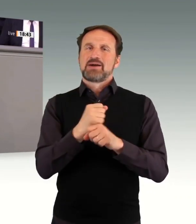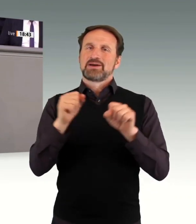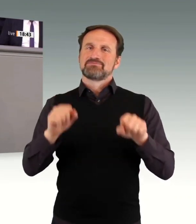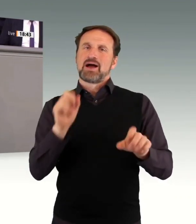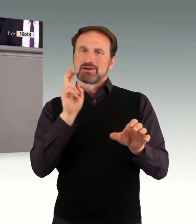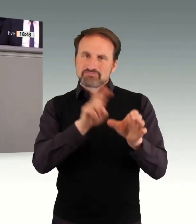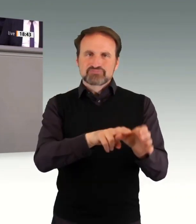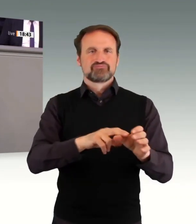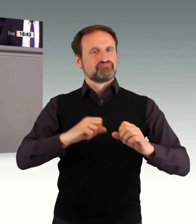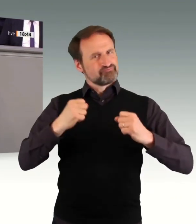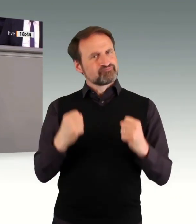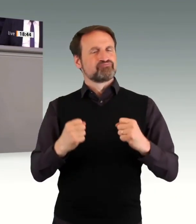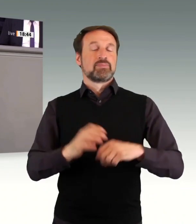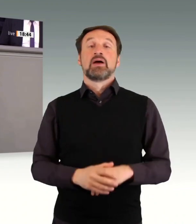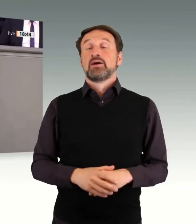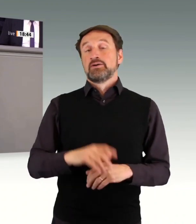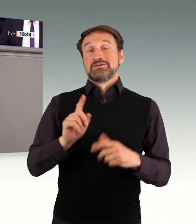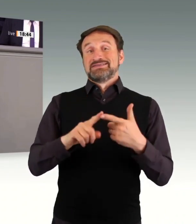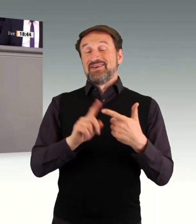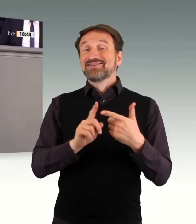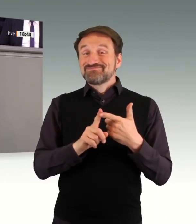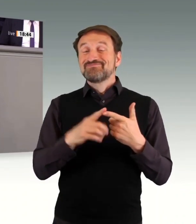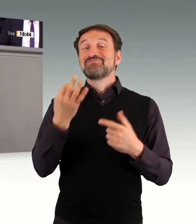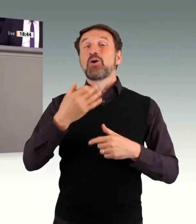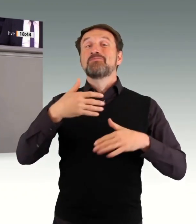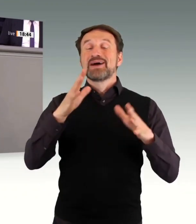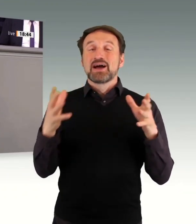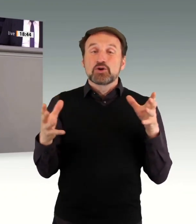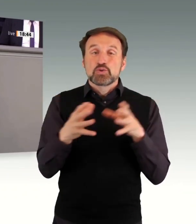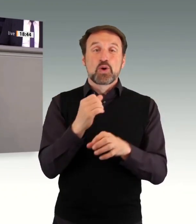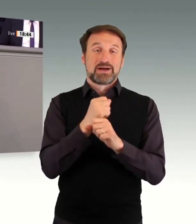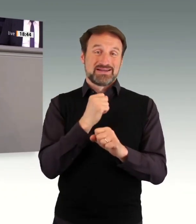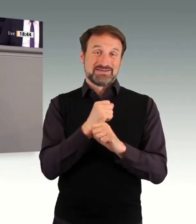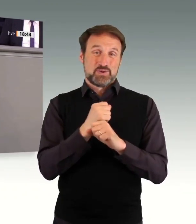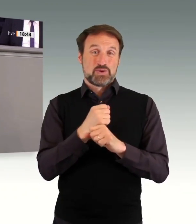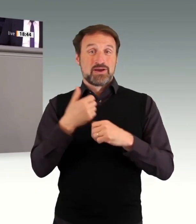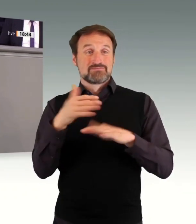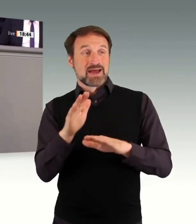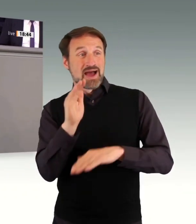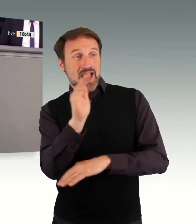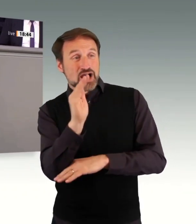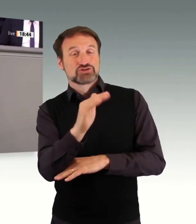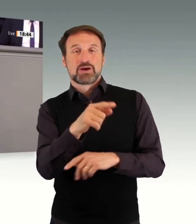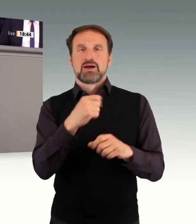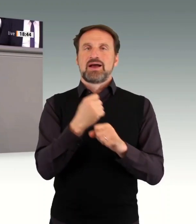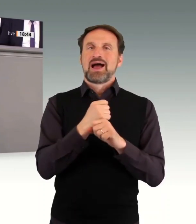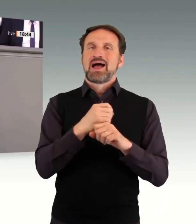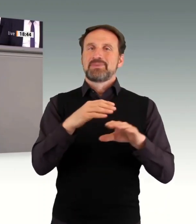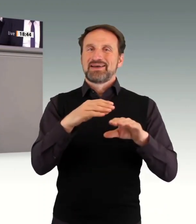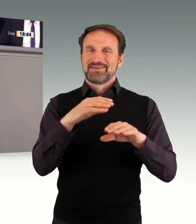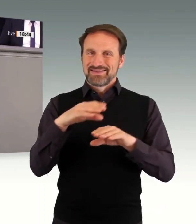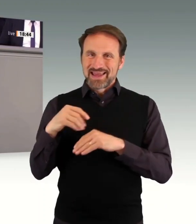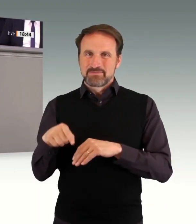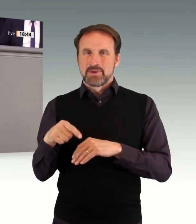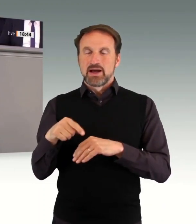mehr Kooperation, mehr Ansprache der Arbeitgeber, mehr Verzahnung der Förderinstrumente und